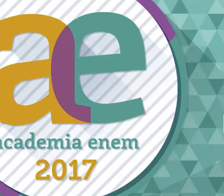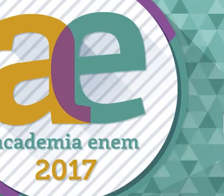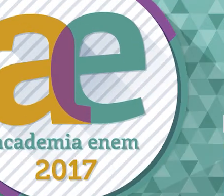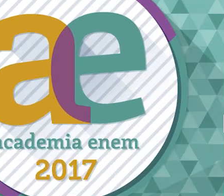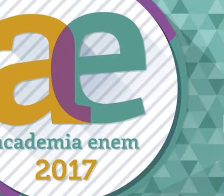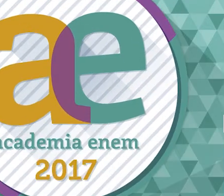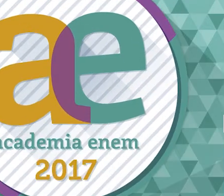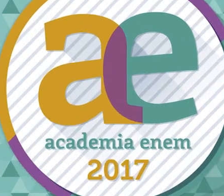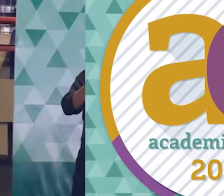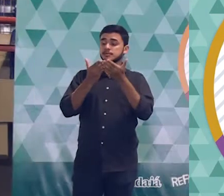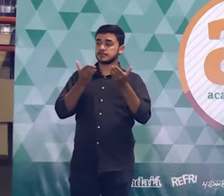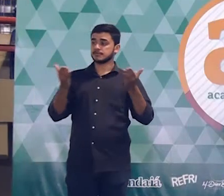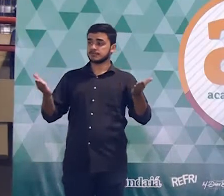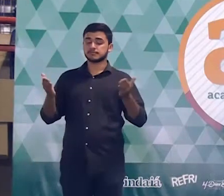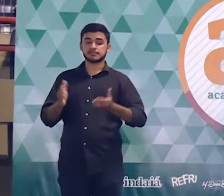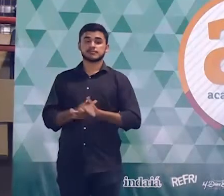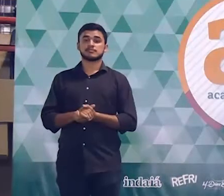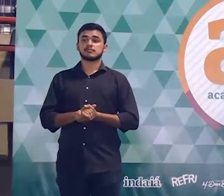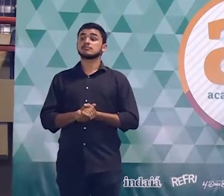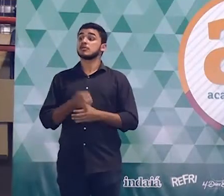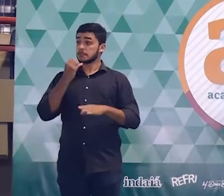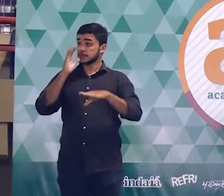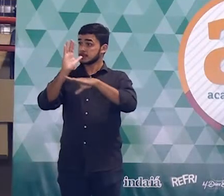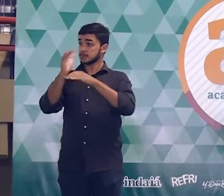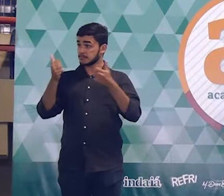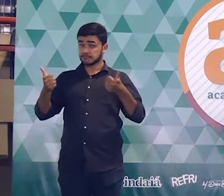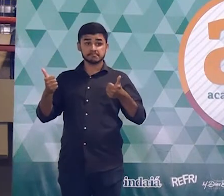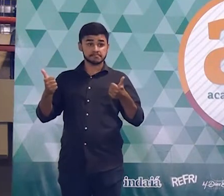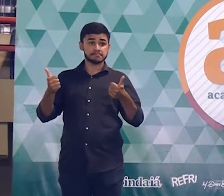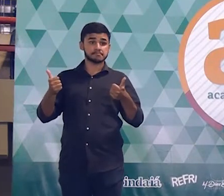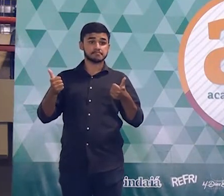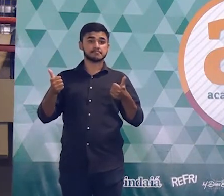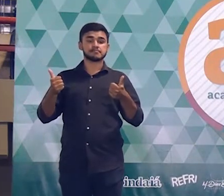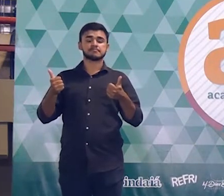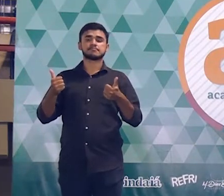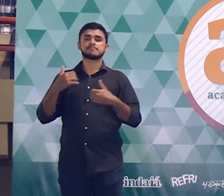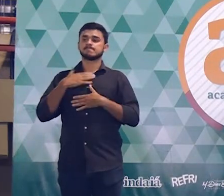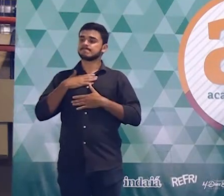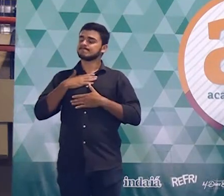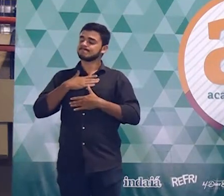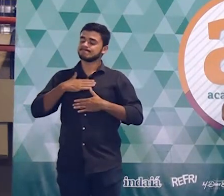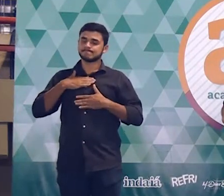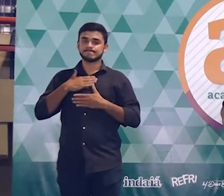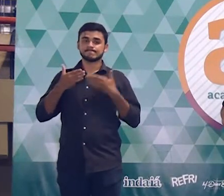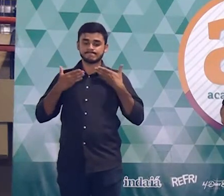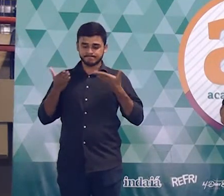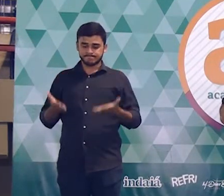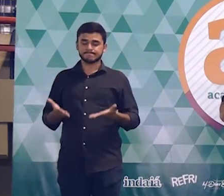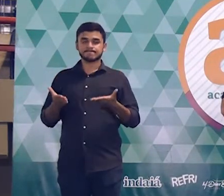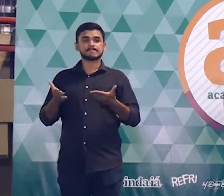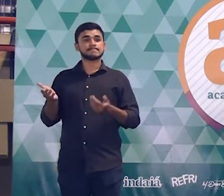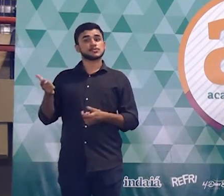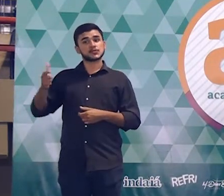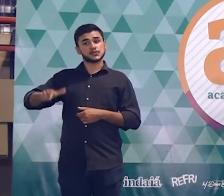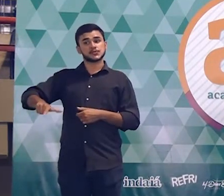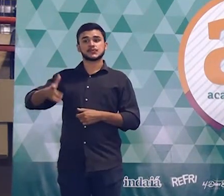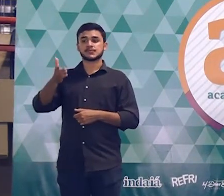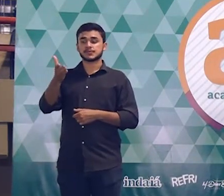Boa tarde, boa tarde gente, tudo bem? Prazer estar mais uma vez aqui com vocês.